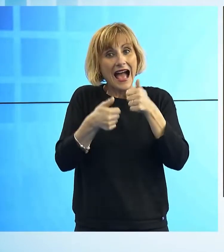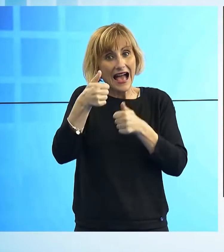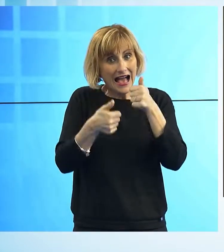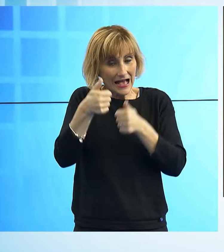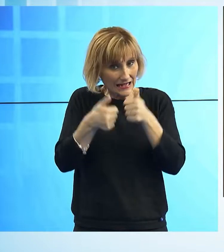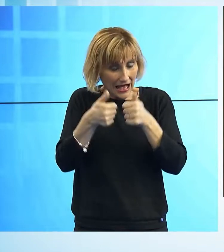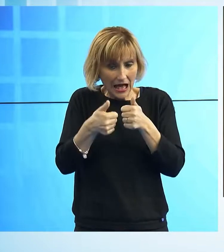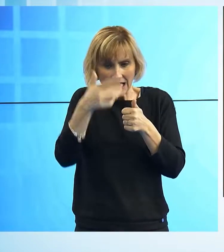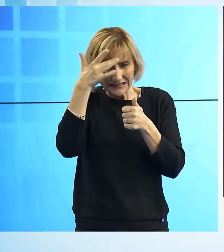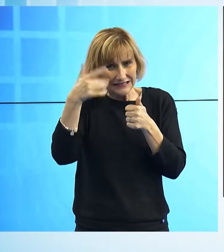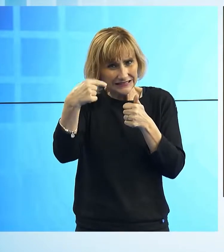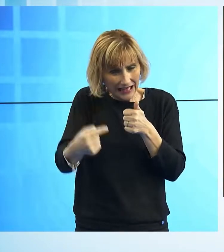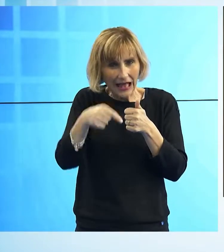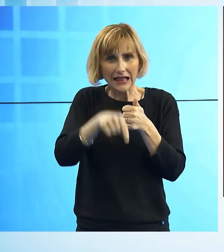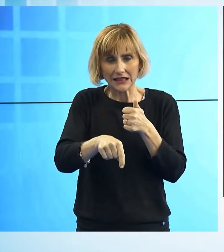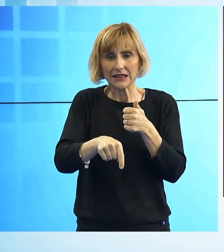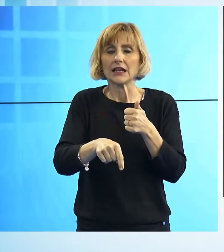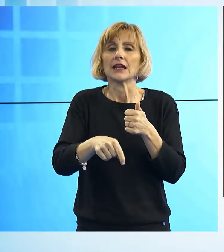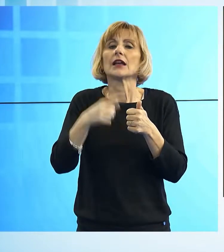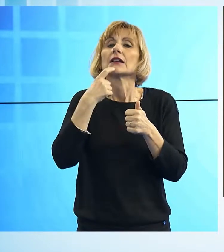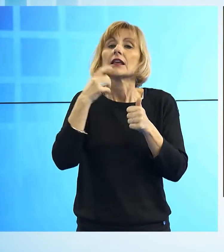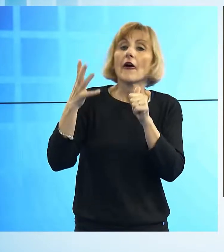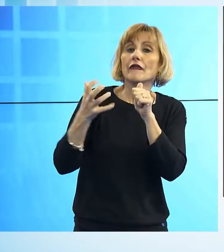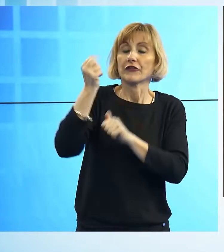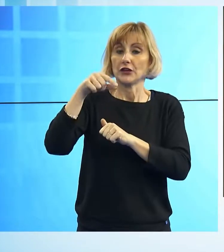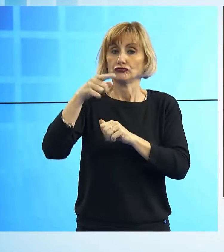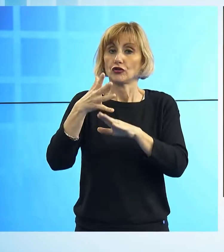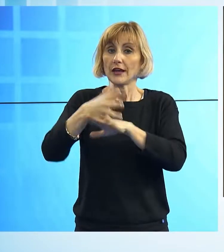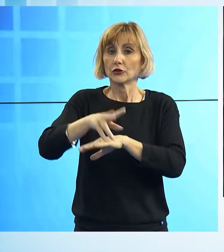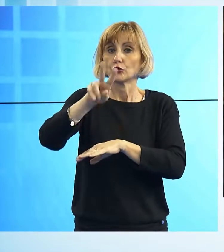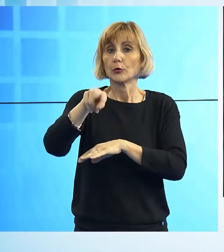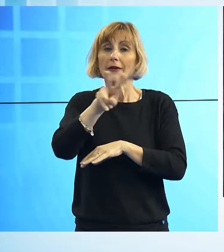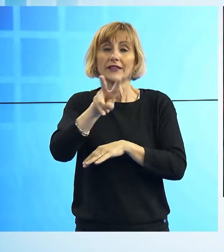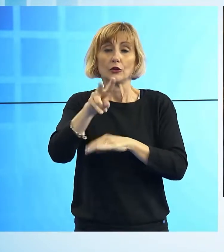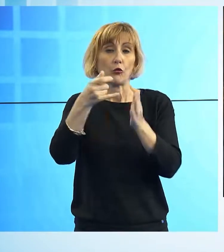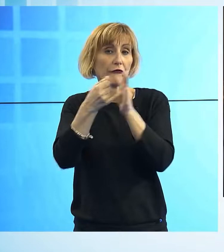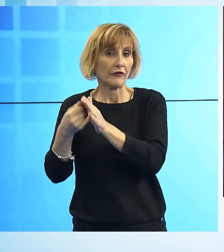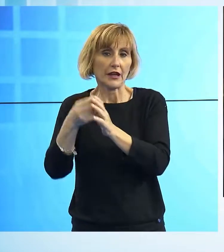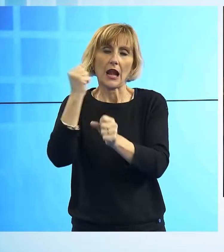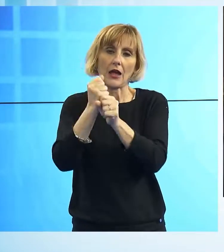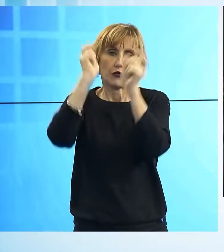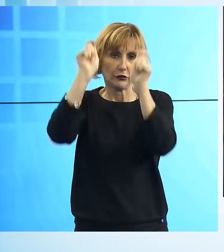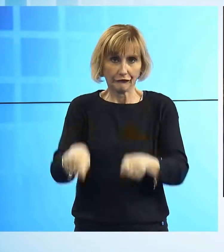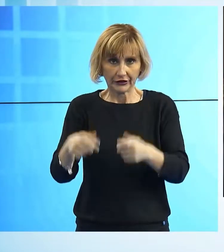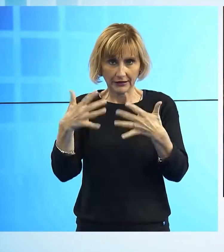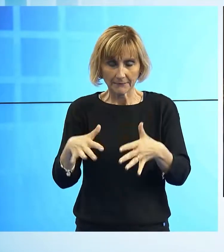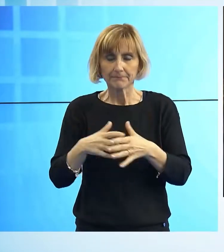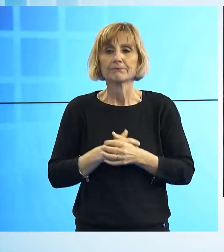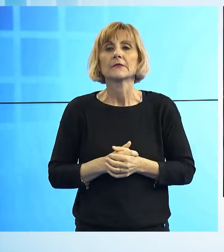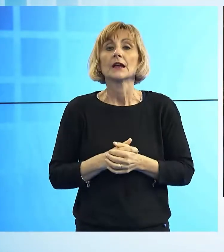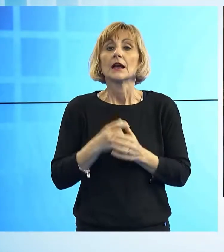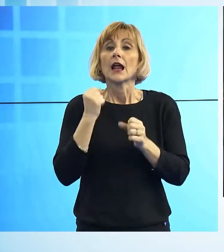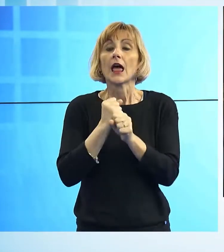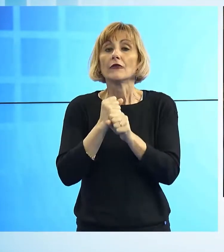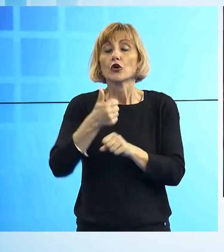il via nell'estate per poi avere l'inizio dei lavori entro la fine del 2022. I lavori per un valore complessivo di 1.800